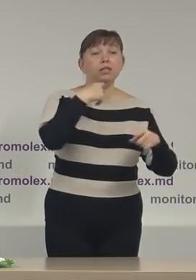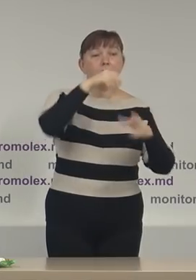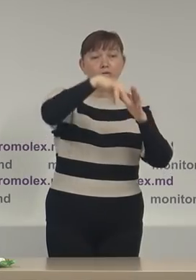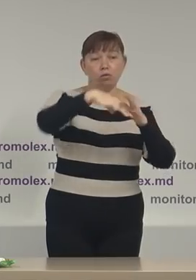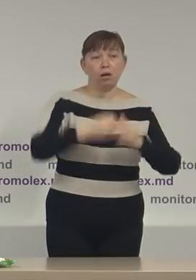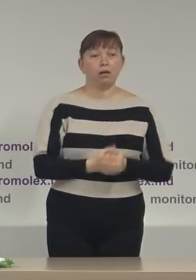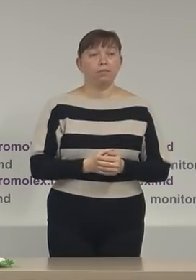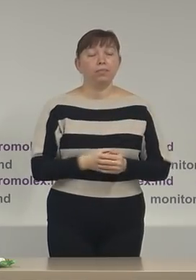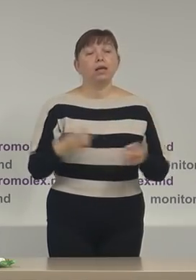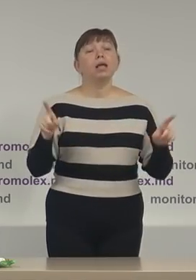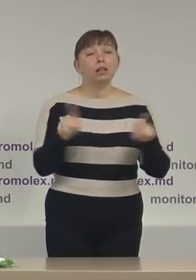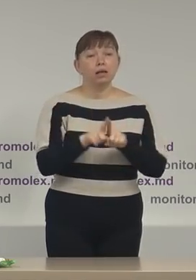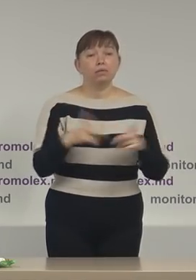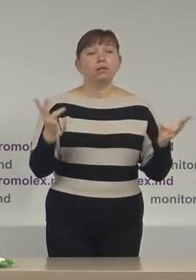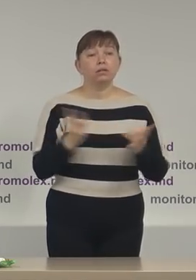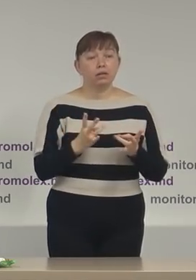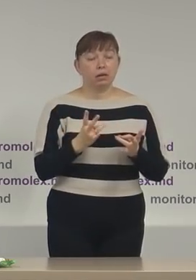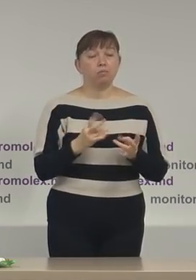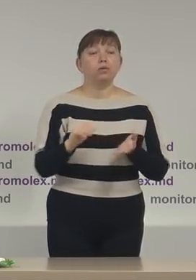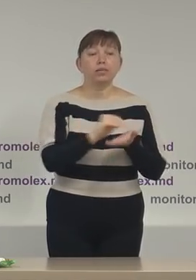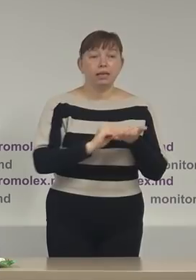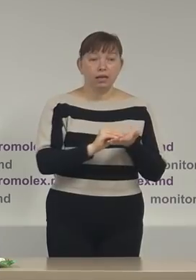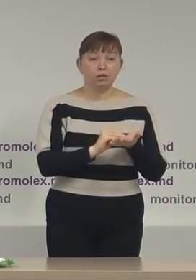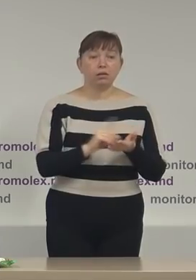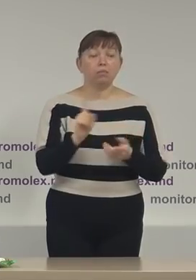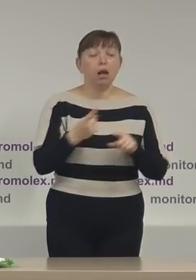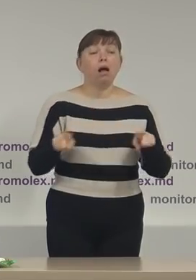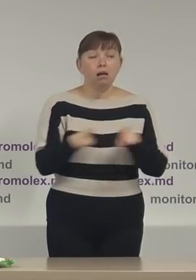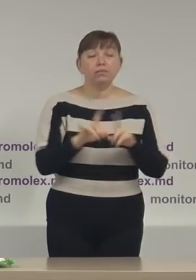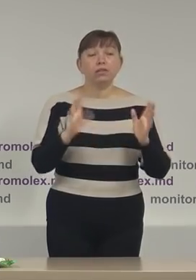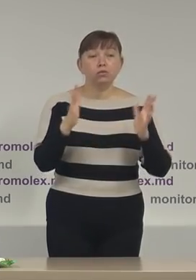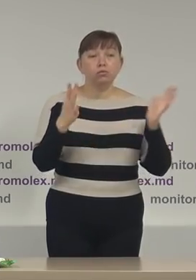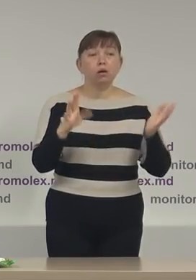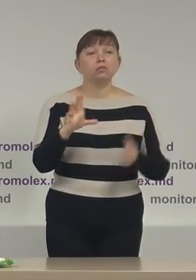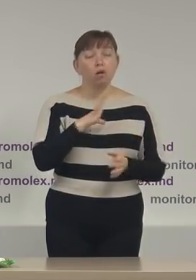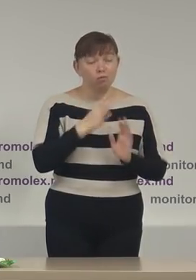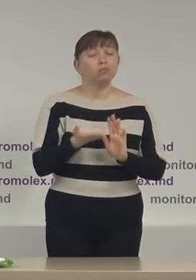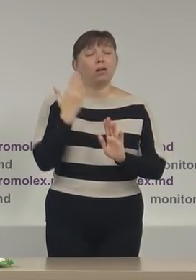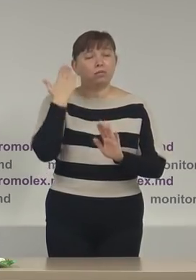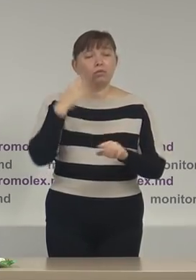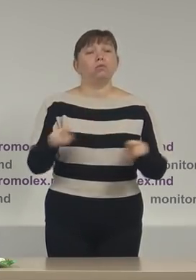La fel trebuie să reiterăm, pentru că asta a fost și anterior,